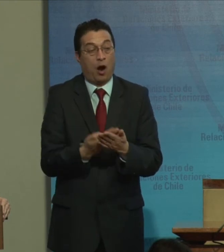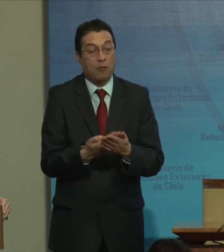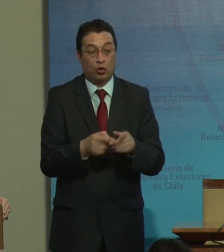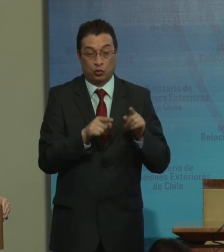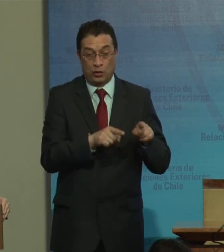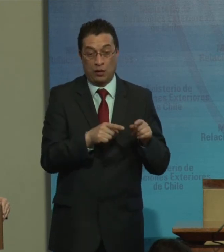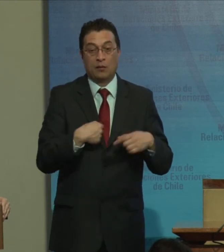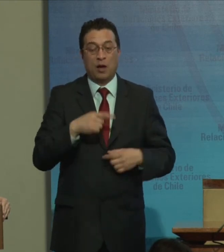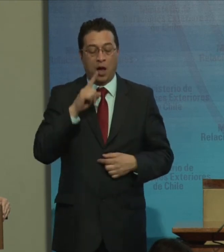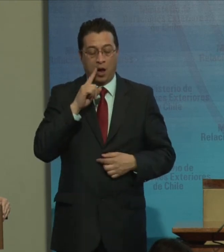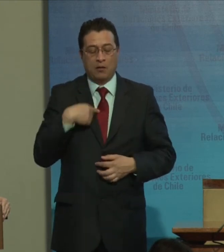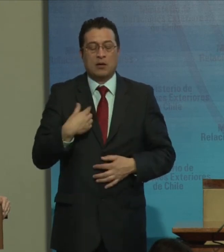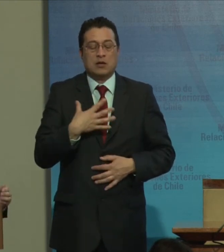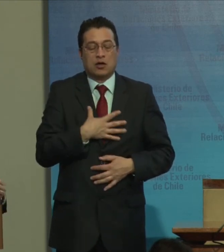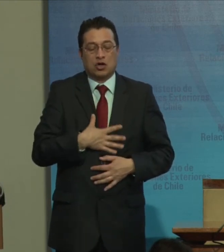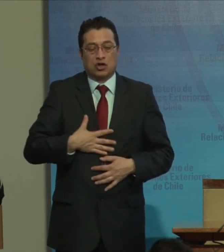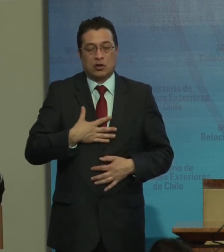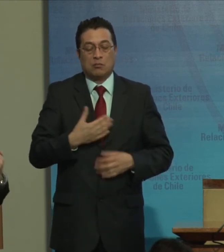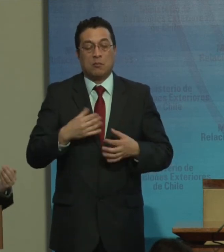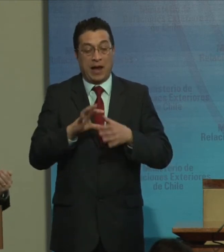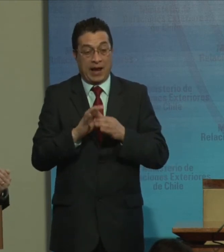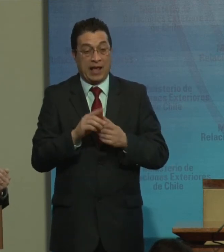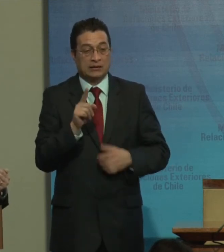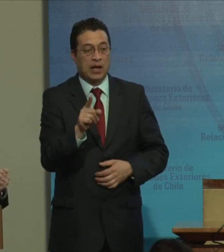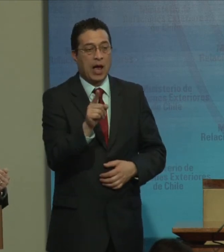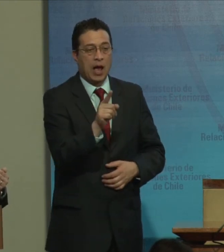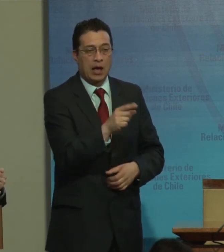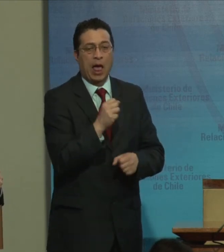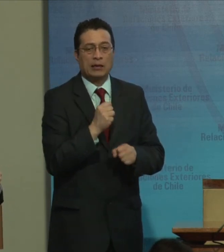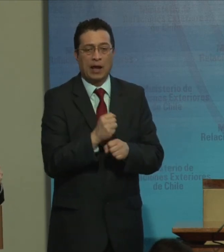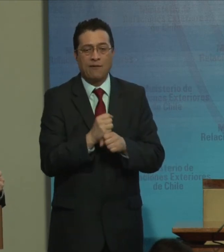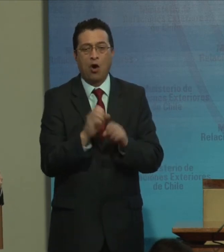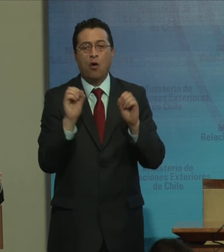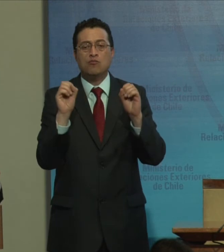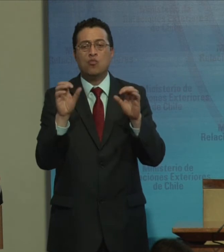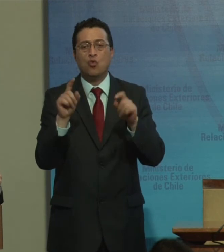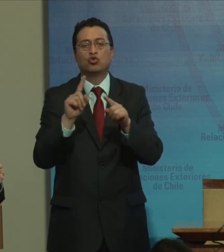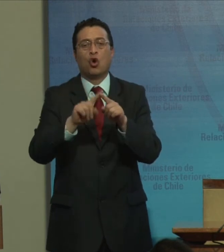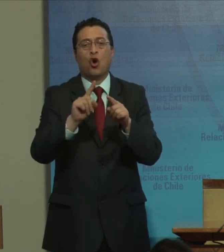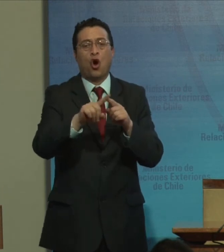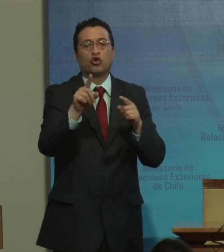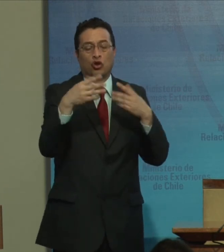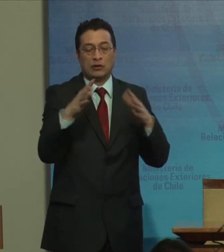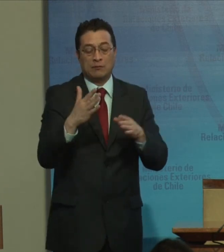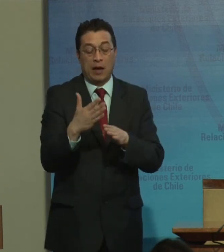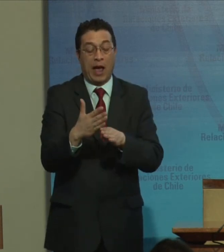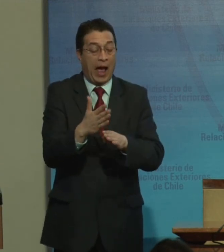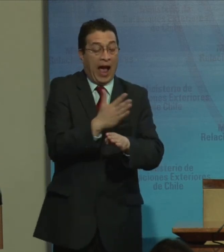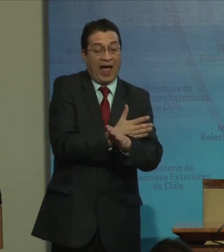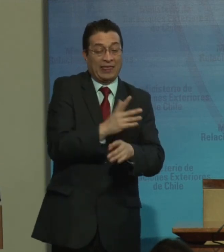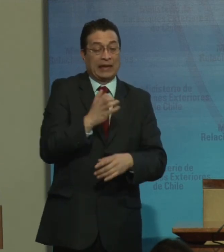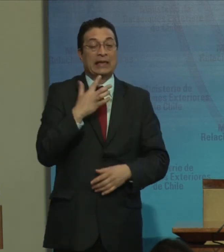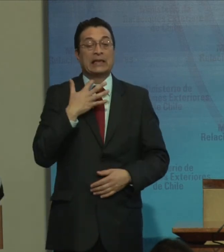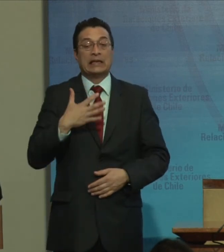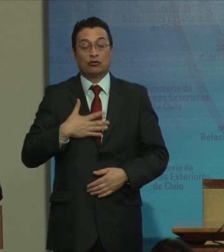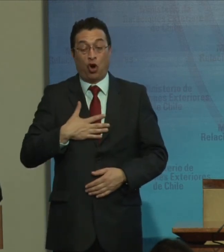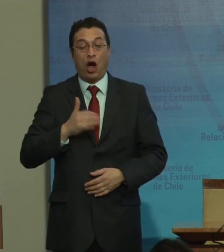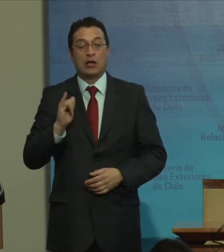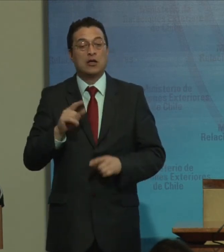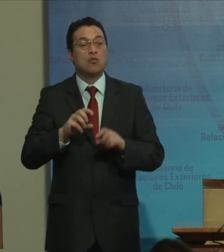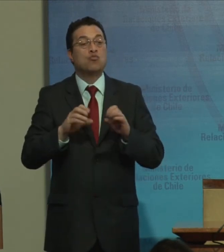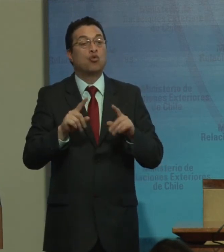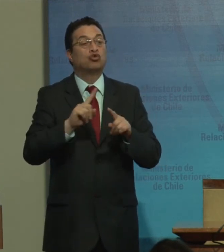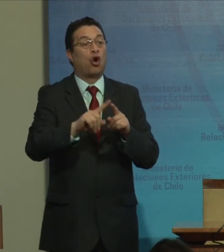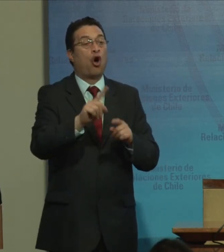me hace estar contento porque es gracias al trabajo que muchos otros hicieron antes de mí y de muchos